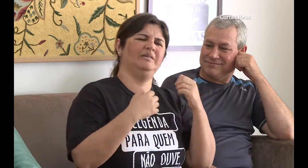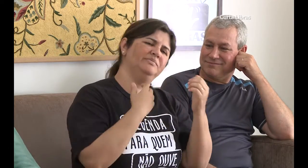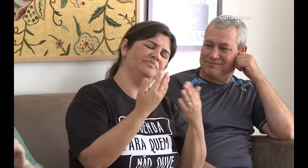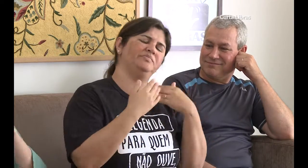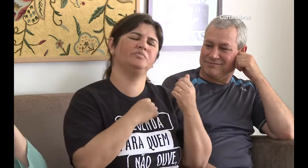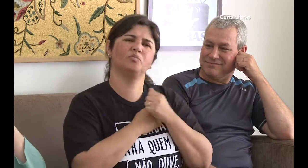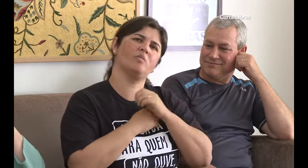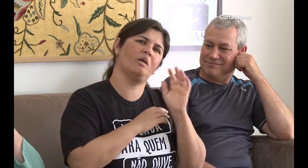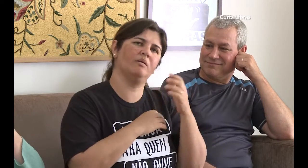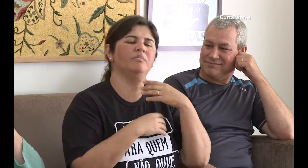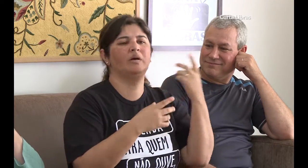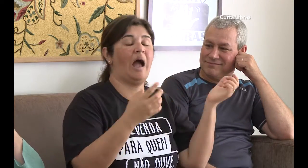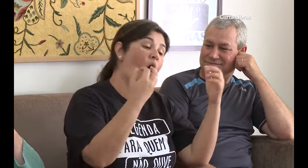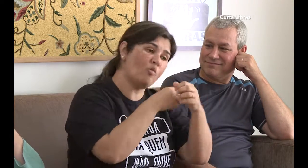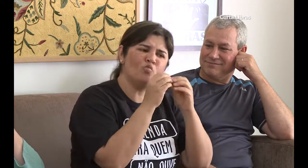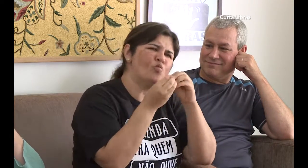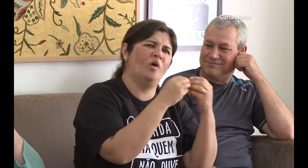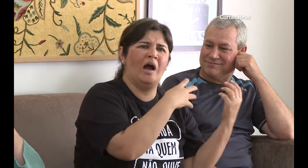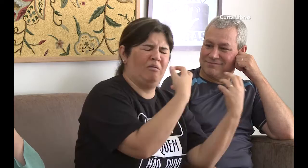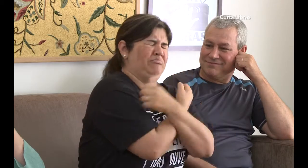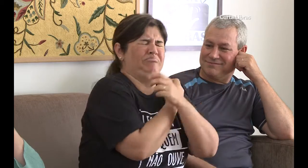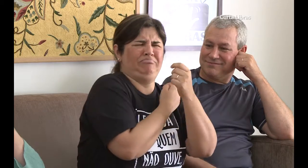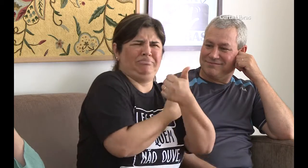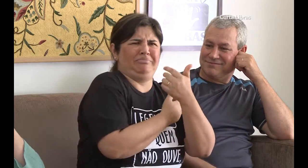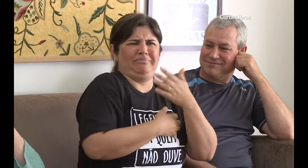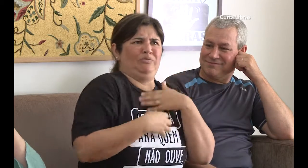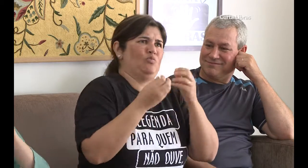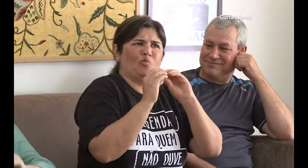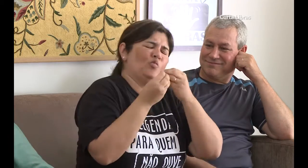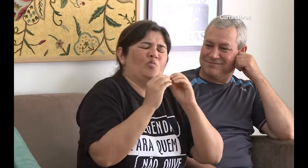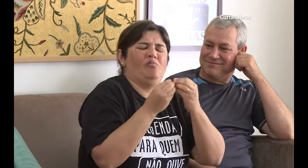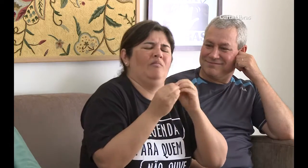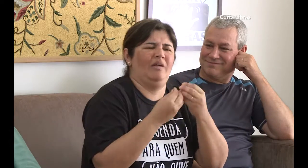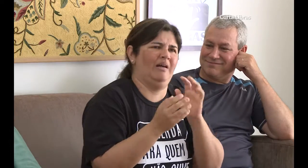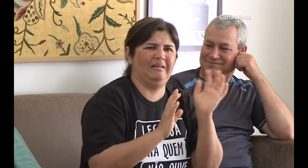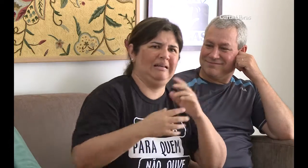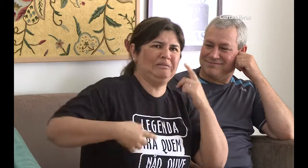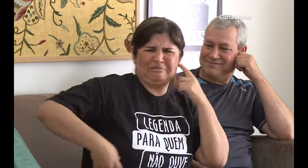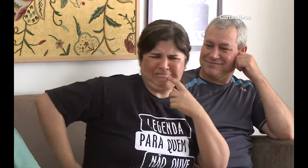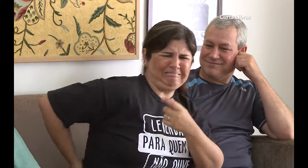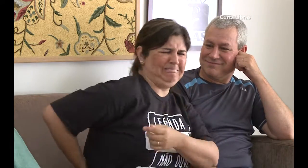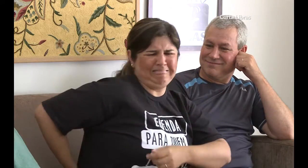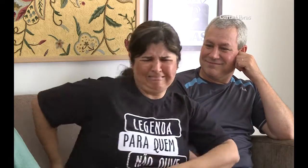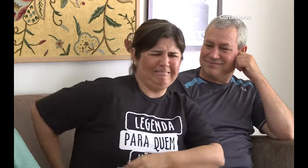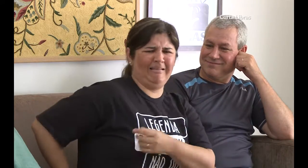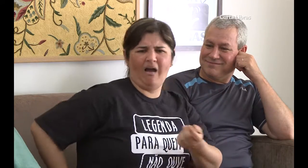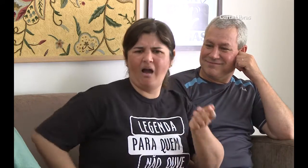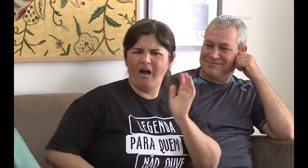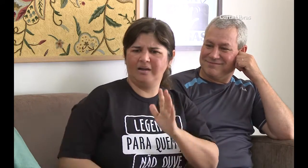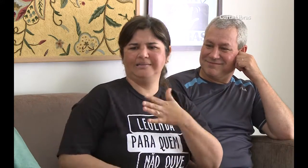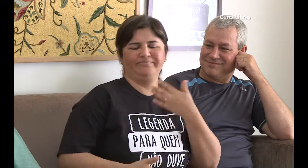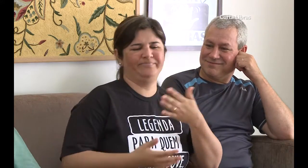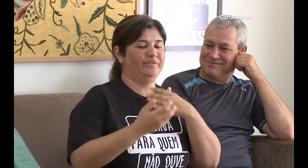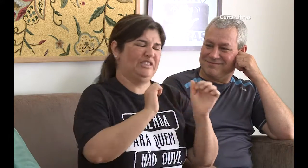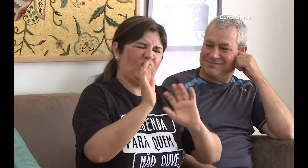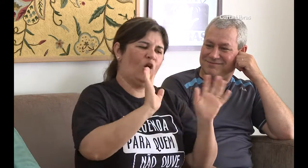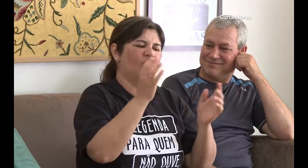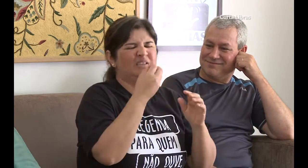calma para eles. Porque eu não precisava ficar me chamando, porque logo eu ia embora. Fomos dançar e o Jefferson me deu um beijo. Me abraçou forte